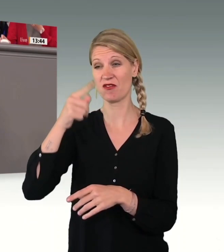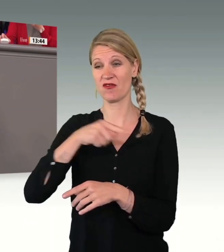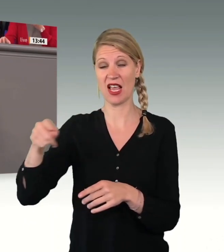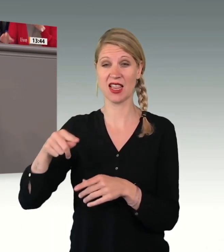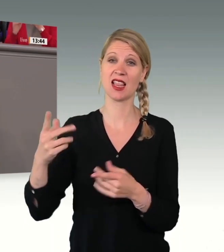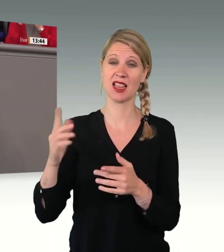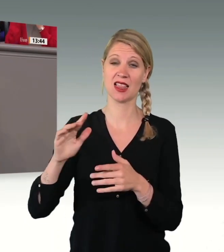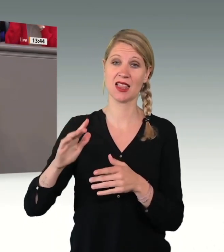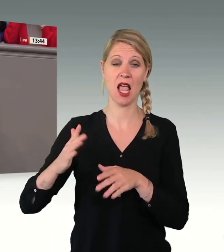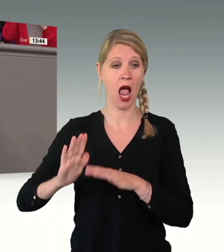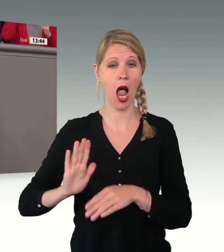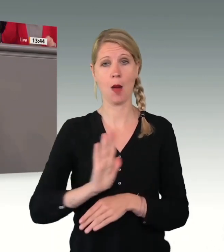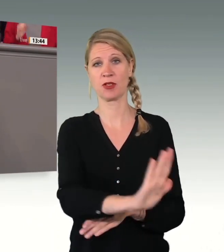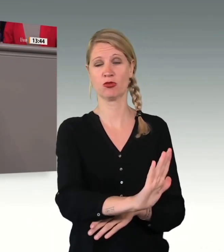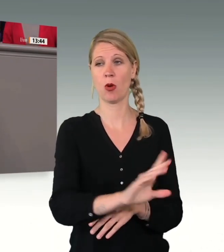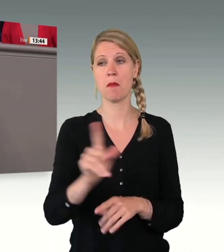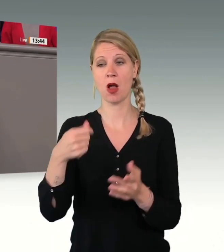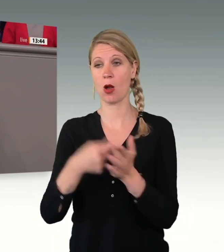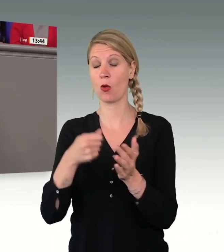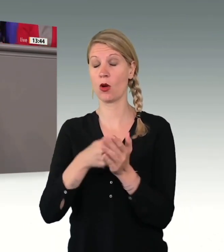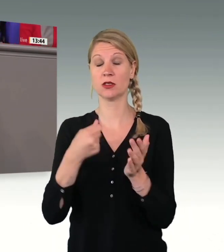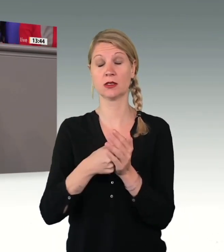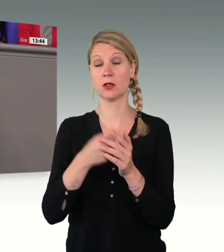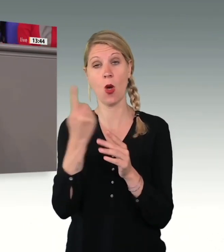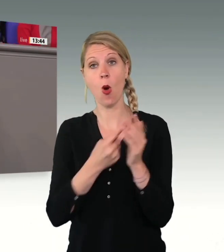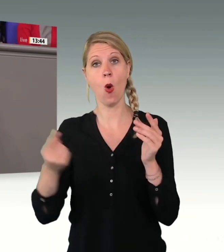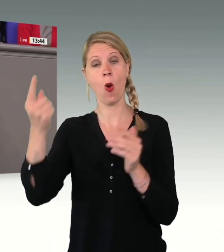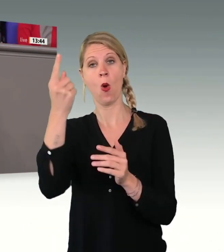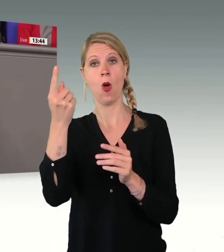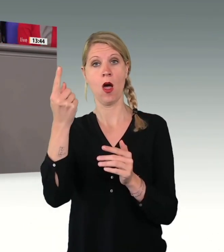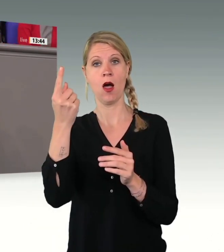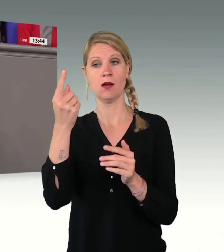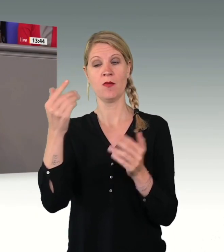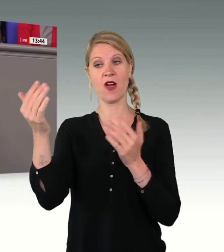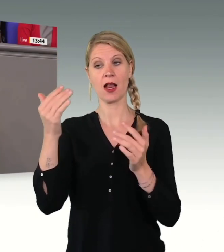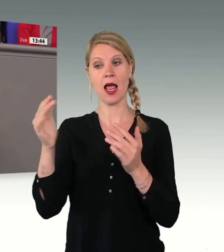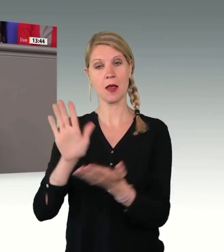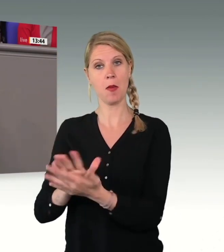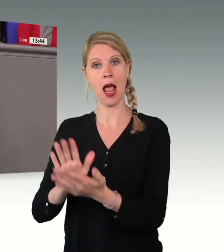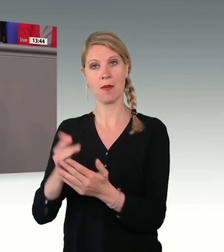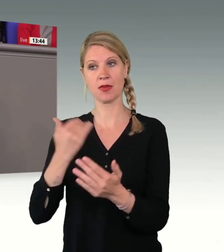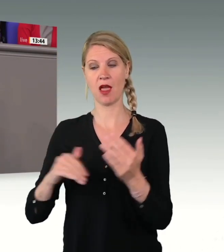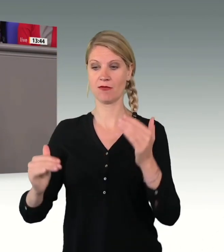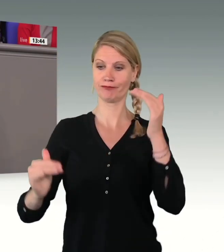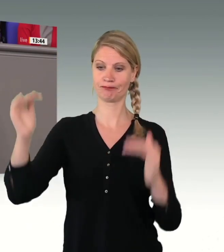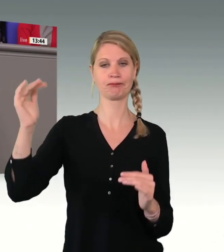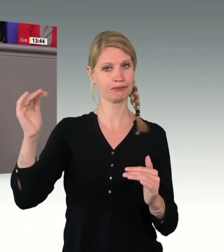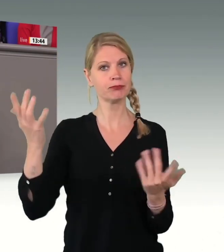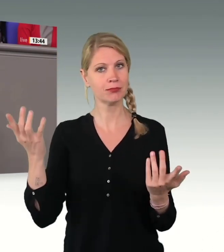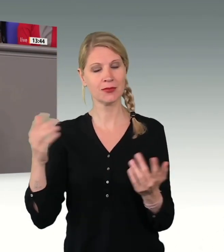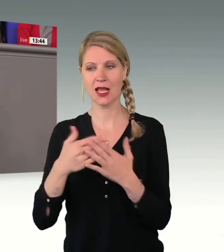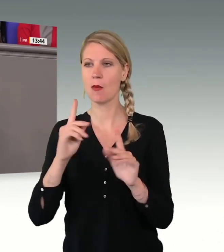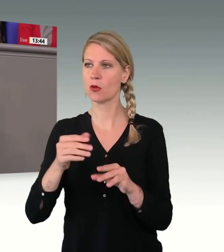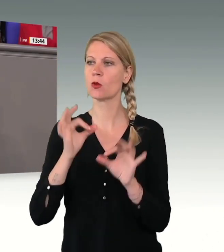weitaus größer als die Kosten, die entstehen, wenn sie hier bei uns im Land bleiben. Deswegen ist es eine sinnvolle Überlegung, die wir anstellen,